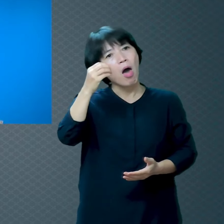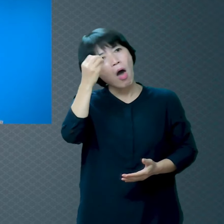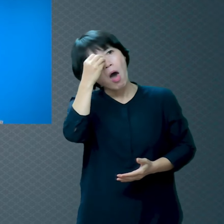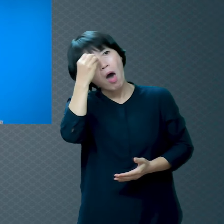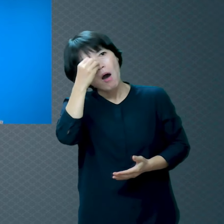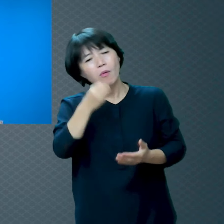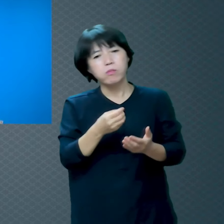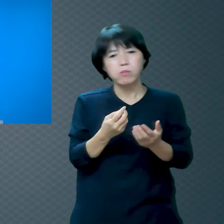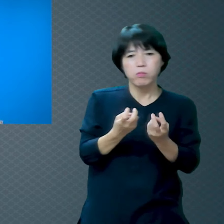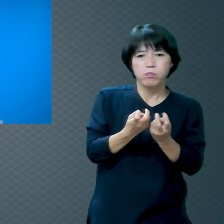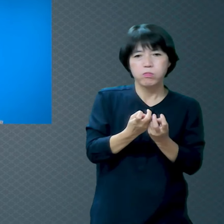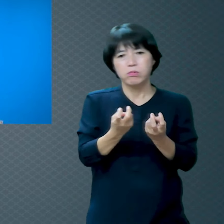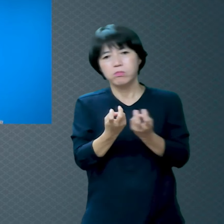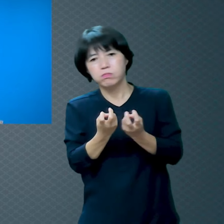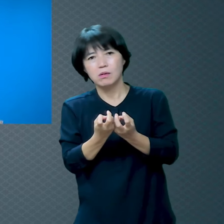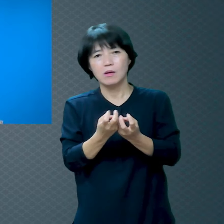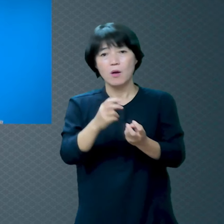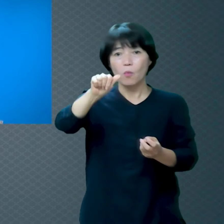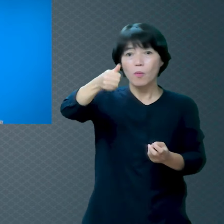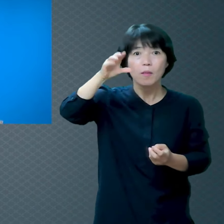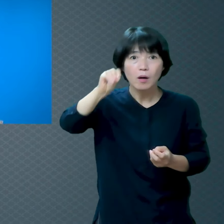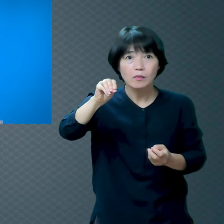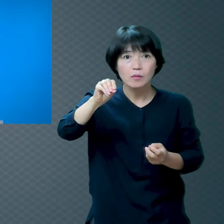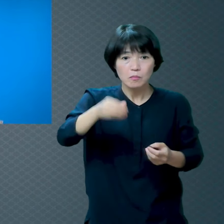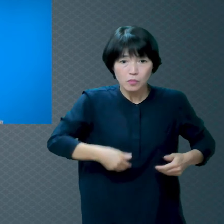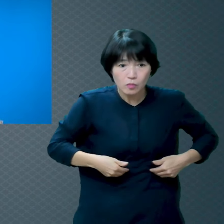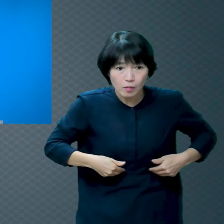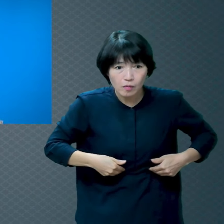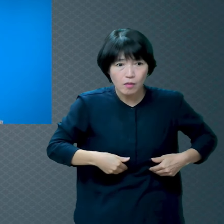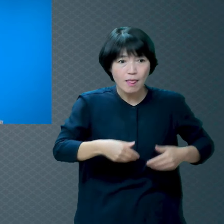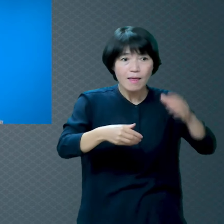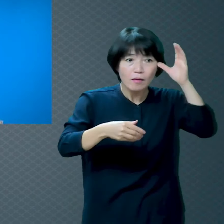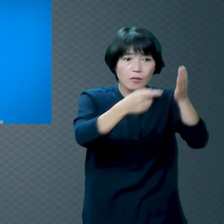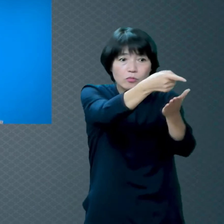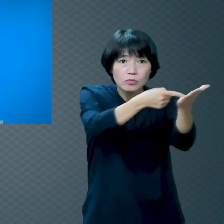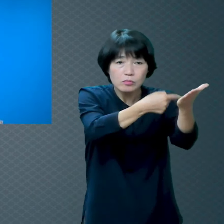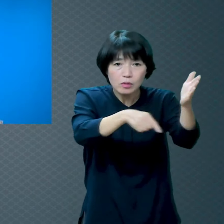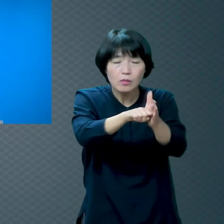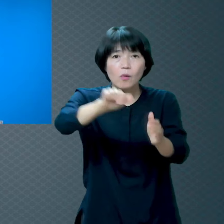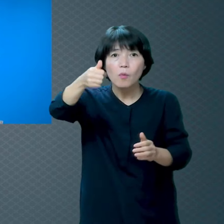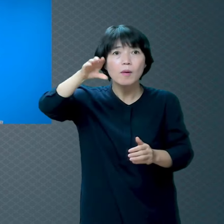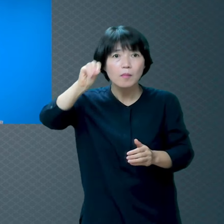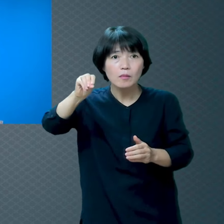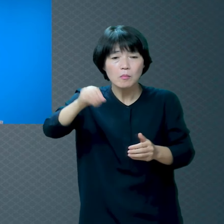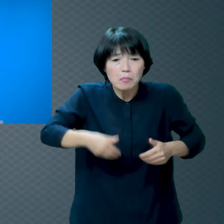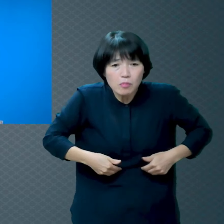갈등되죠 집을 팔아야 돼요 이 개 수술하려면 해요 안 해요